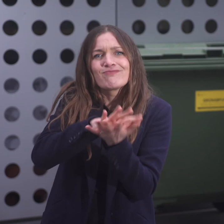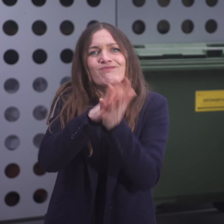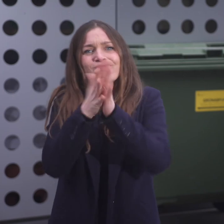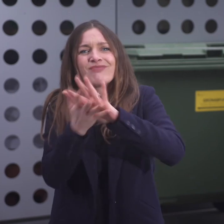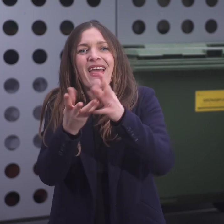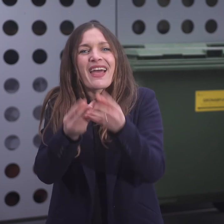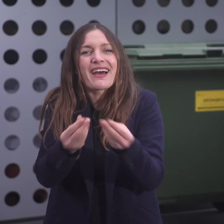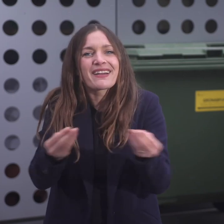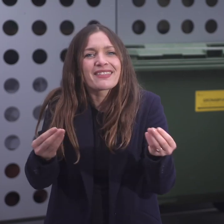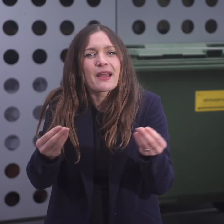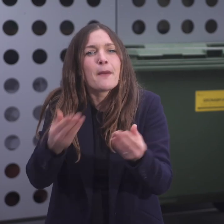Aluminium oder Kunststoff,